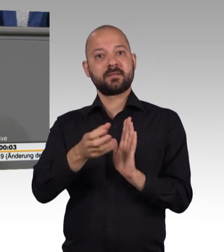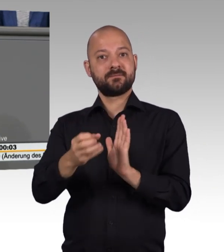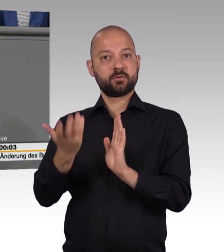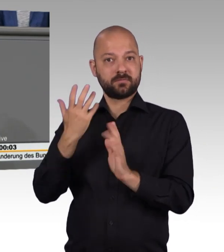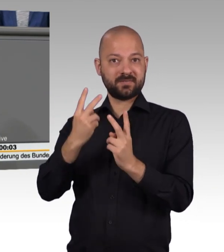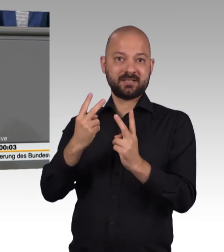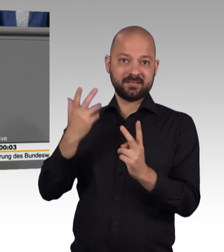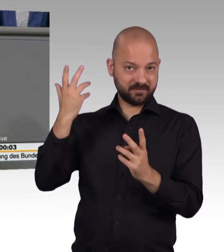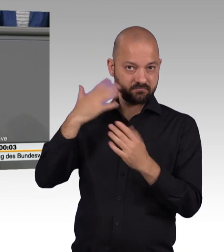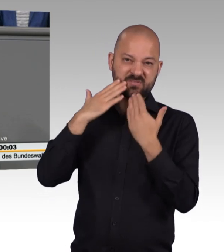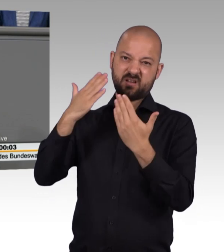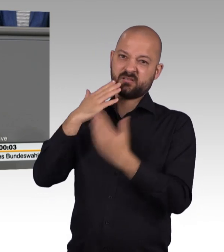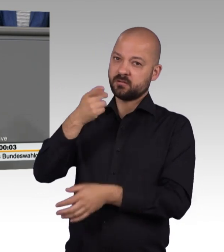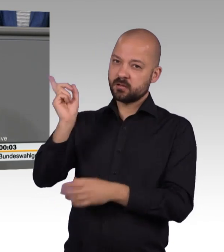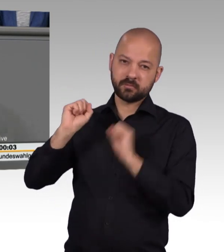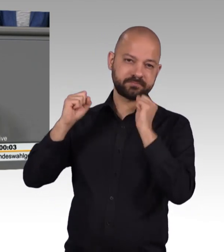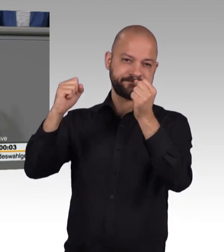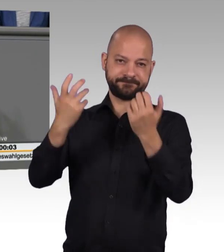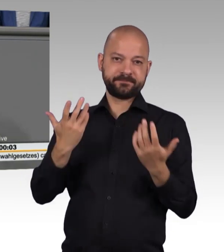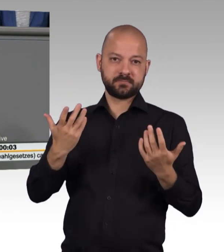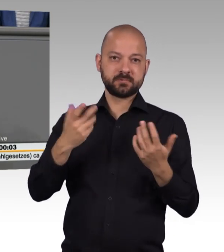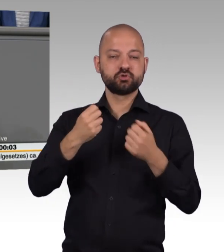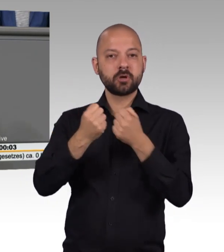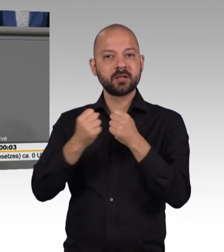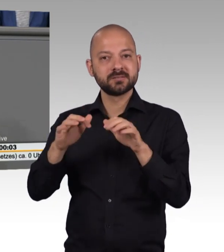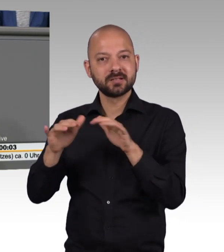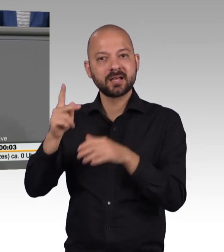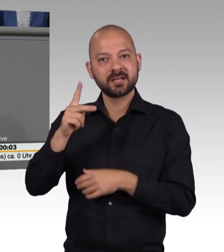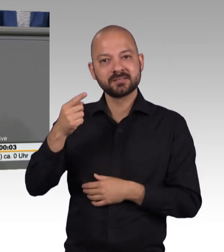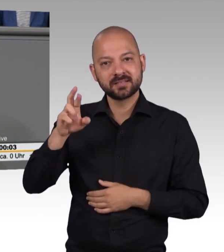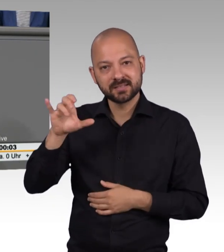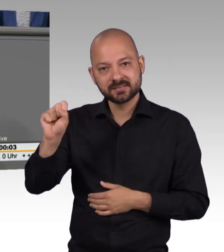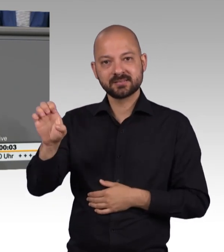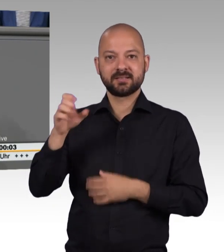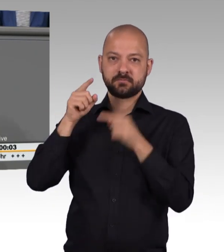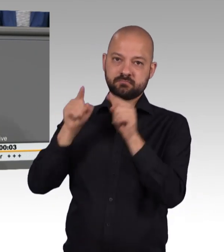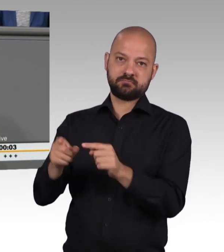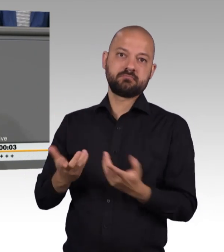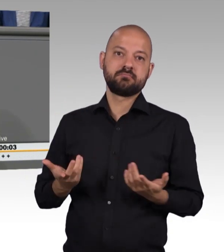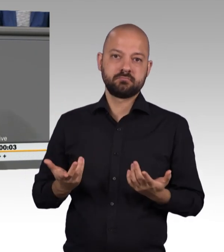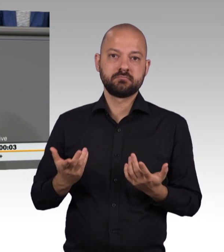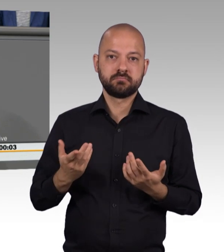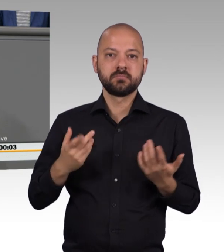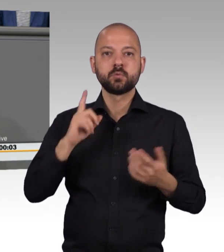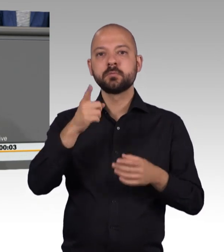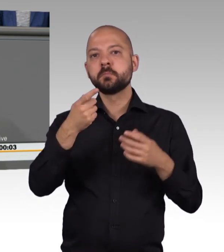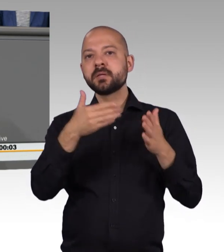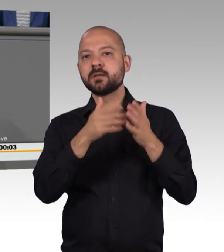Bei Staatssekretärin Kerstin Griese, da ist sie, bei den Behindertenbeauftragten Jürgen Dusel, bei unserer sozialpolitischen